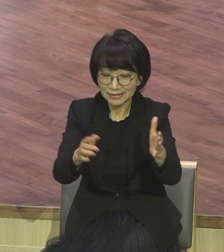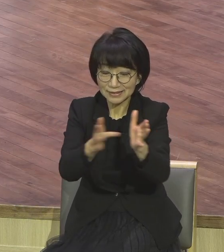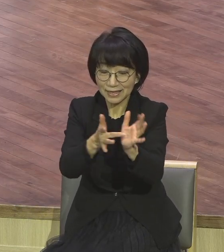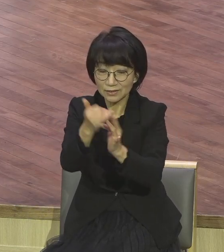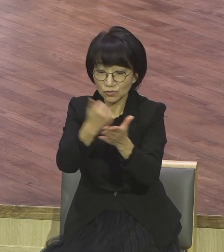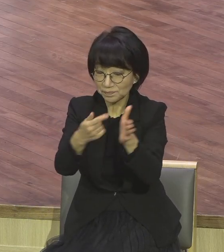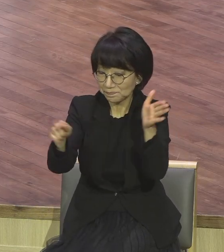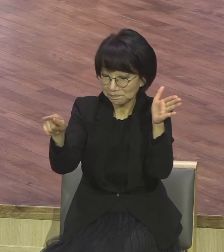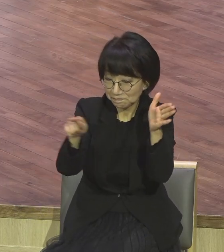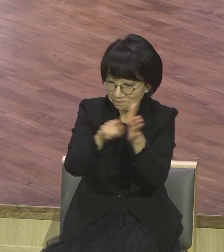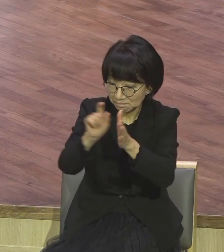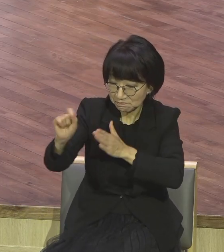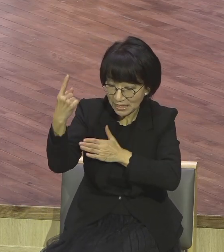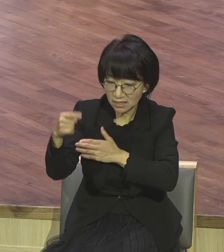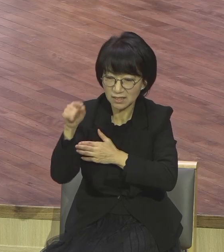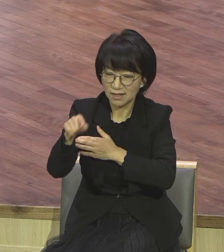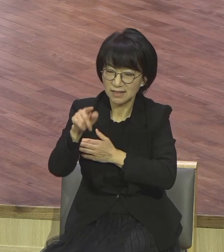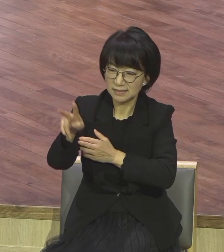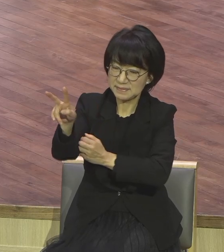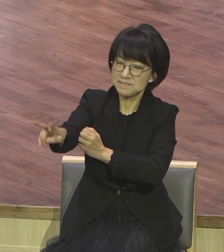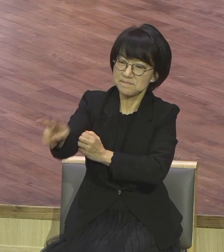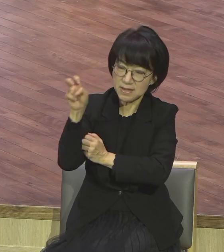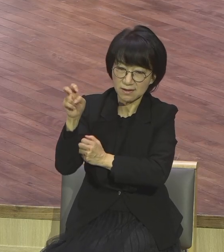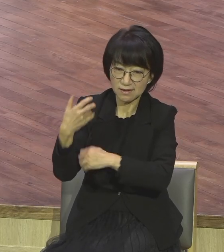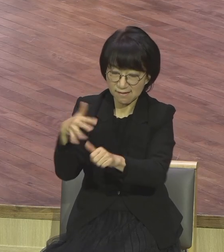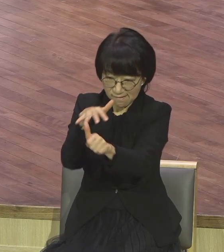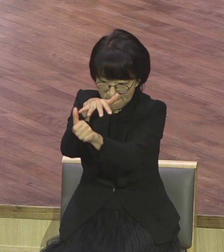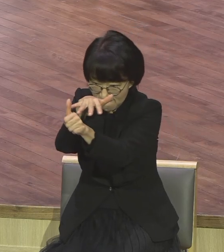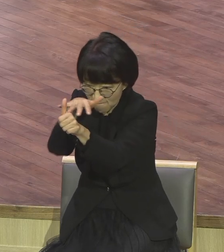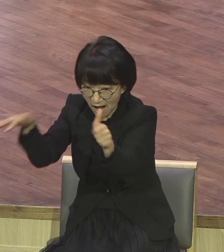미워하고 배척하고 왕따 세게 돼 있어요.